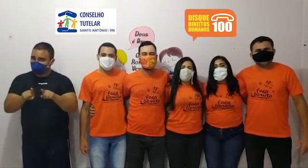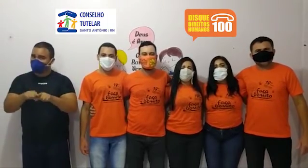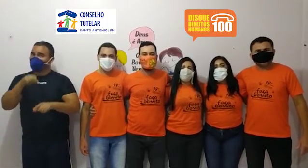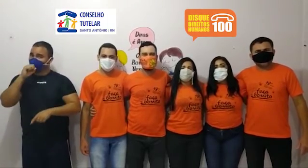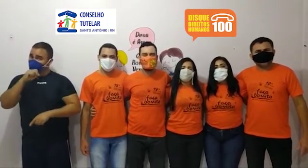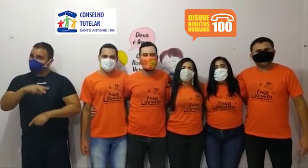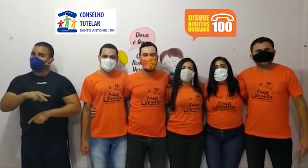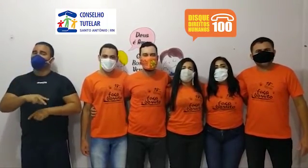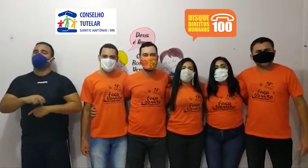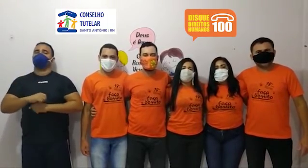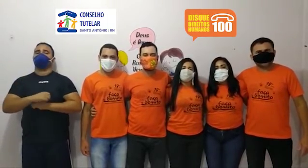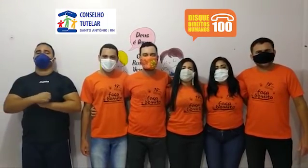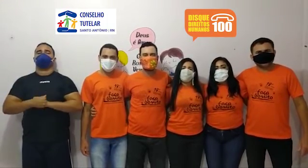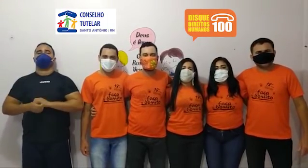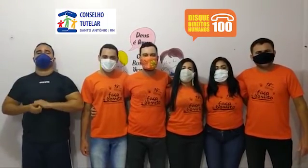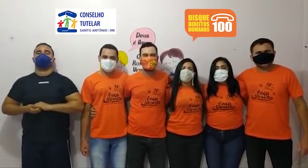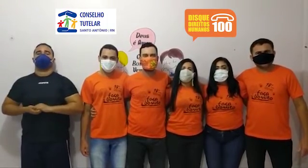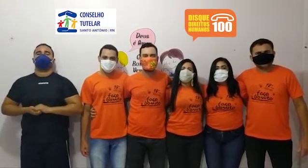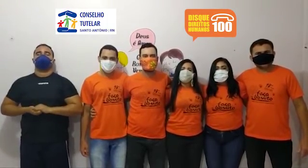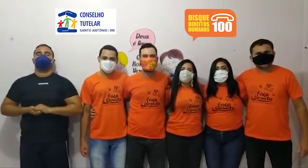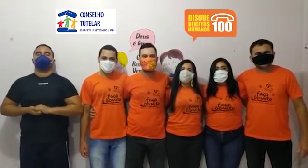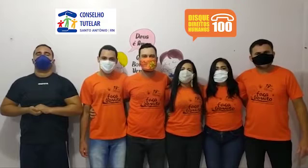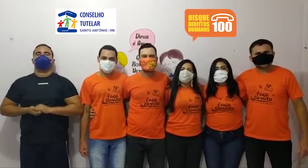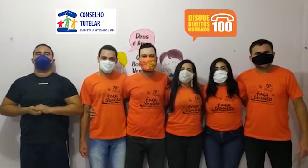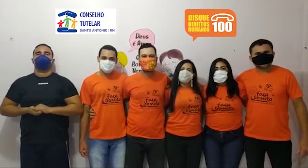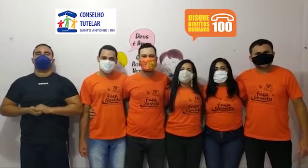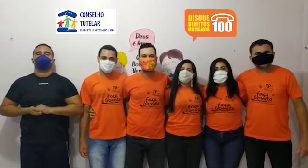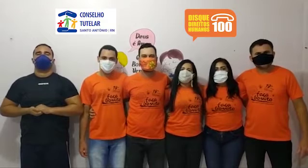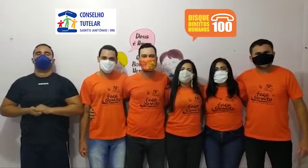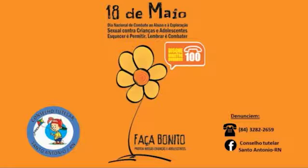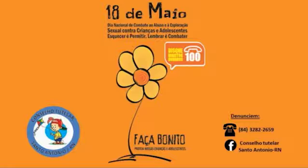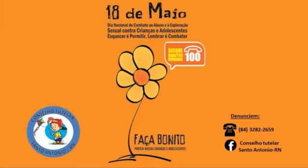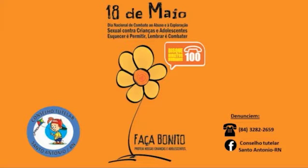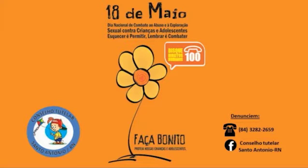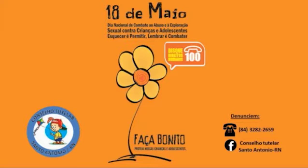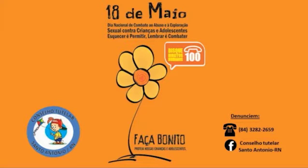também violenta. Não não? Não